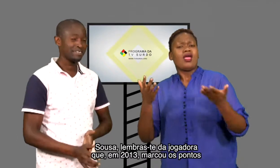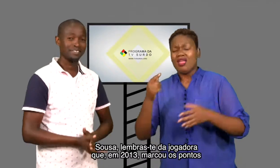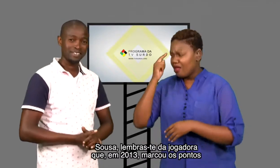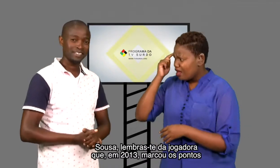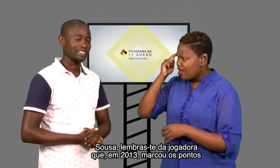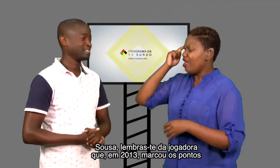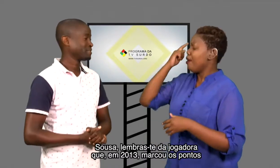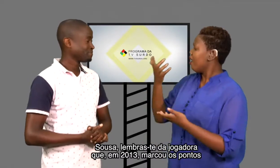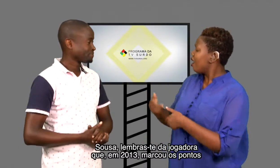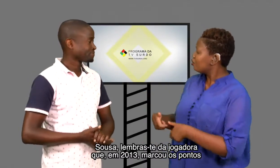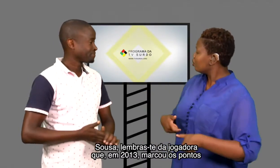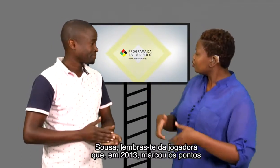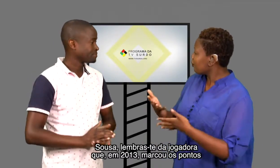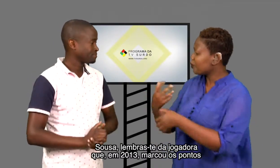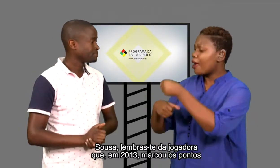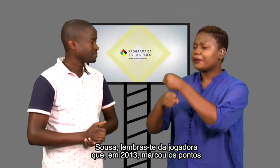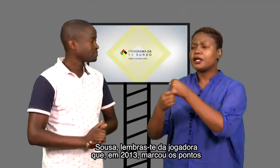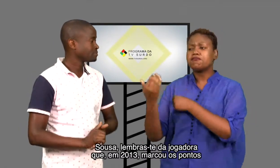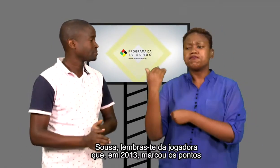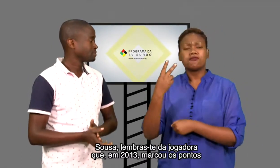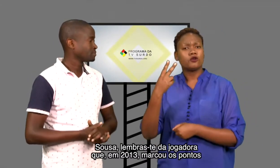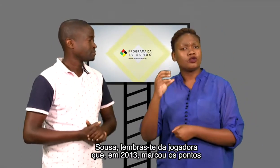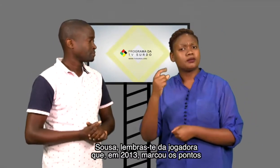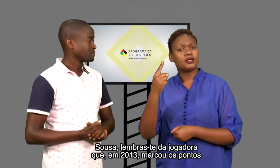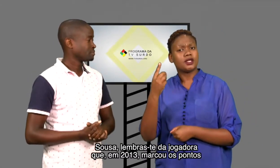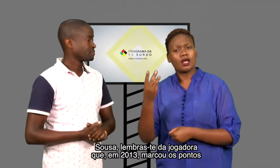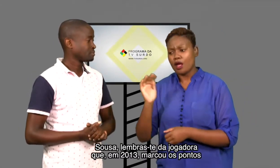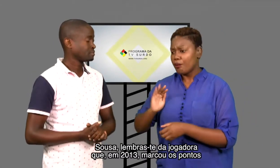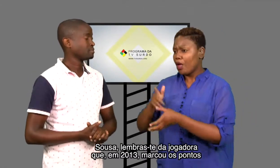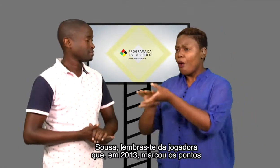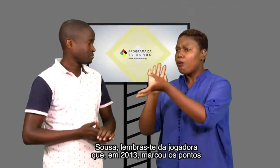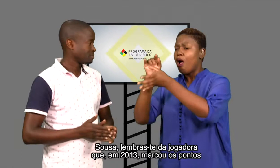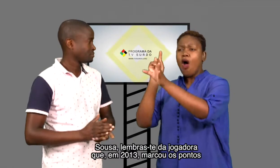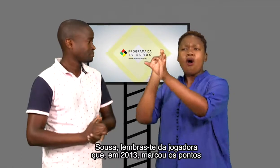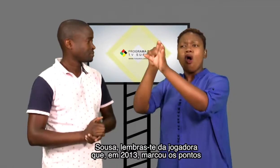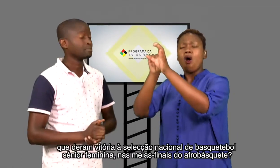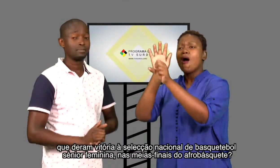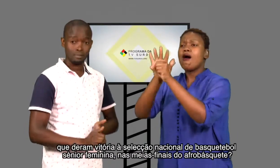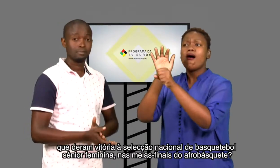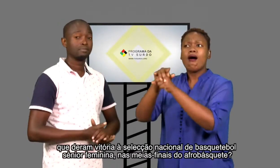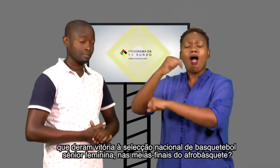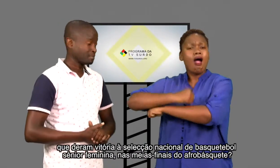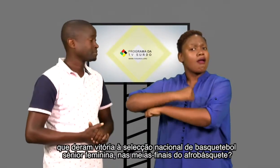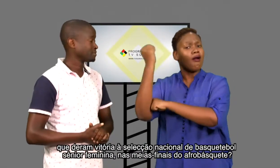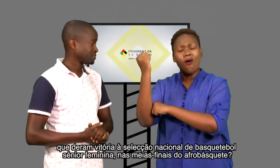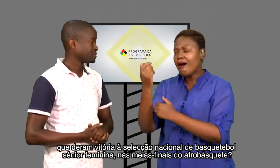Souza, lembras-te da jogadora que em 2013 marcou os pontos que deram a vitória à Seleção